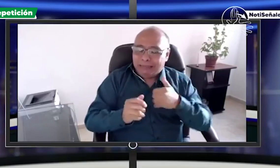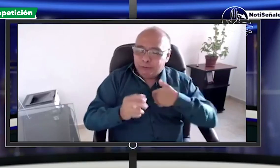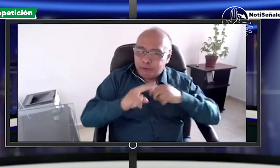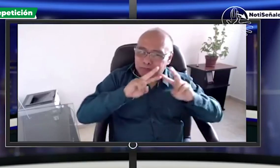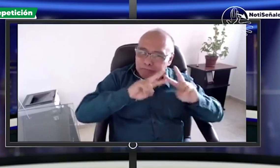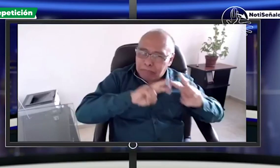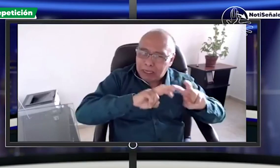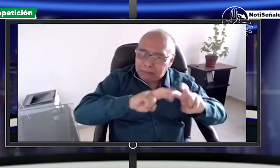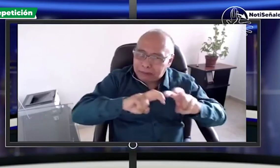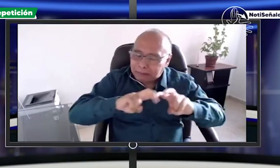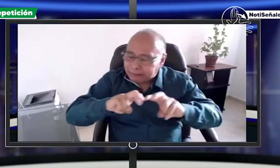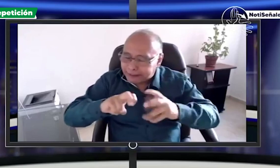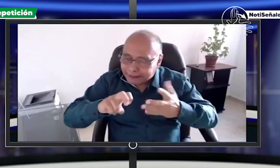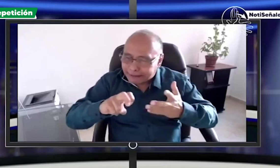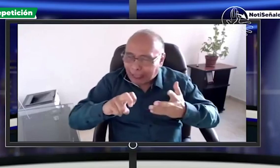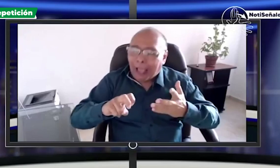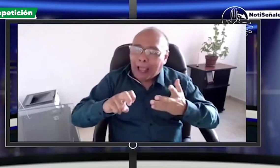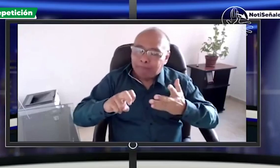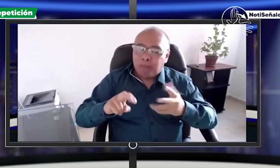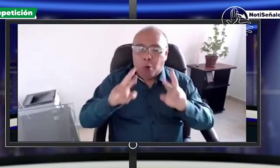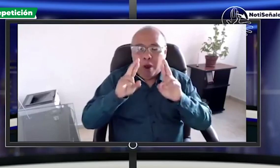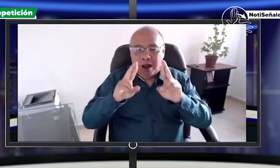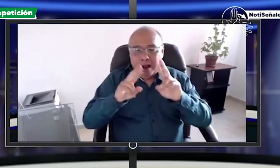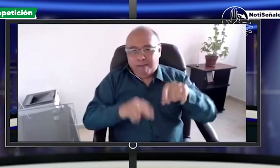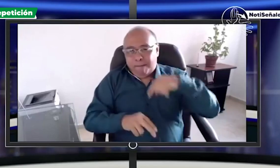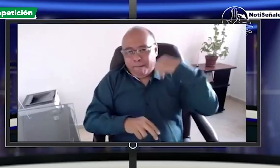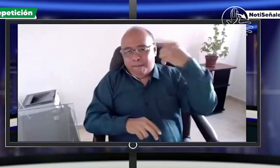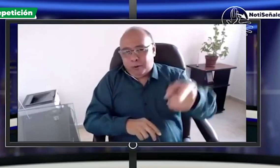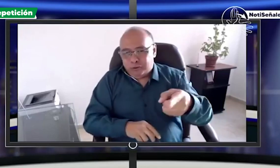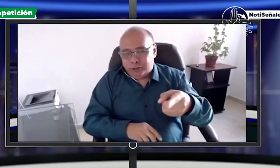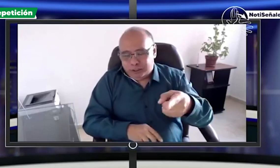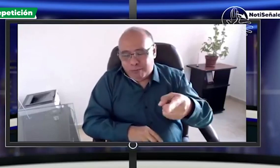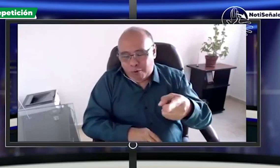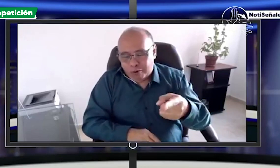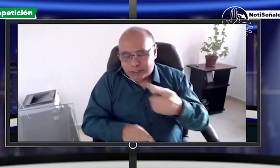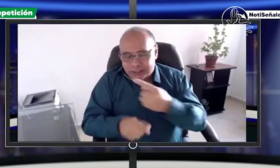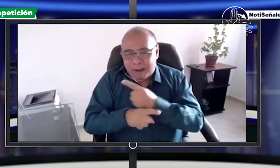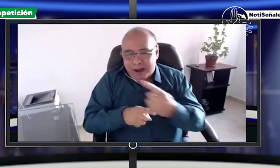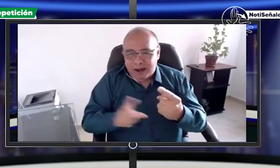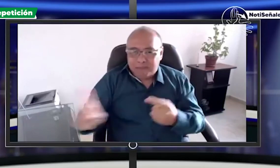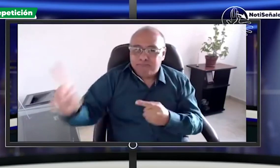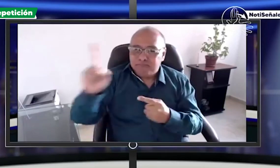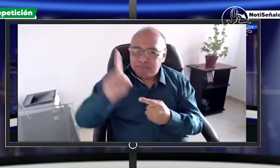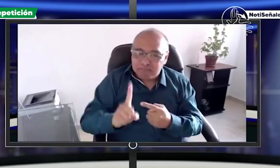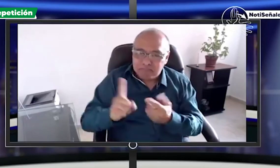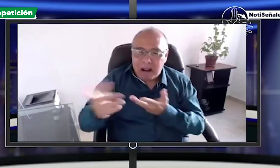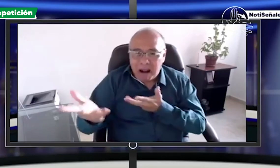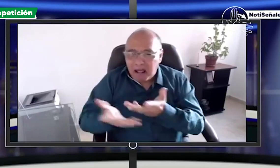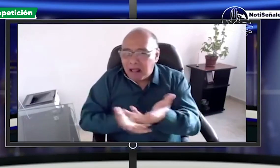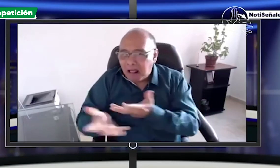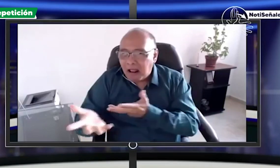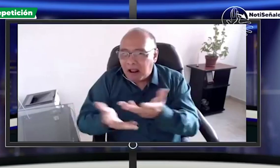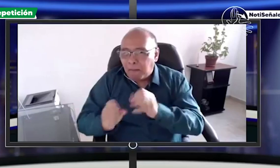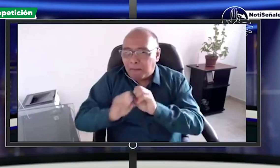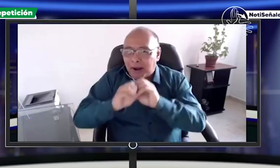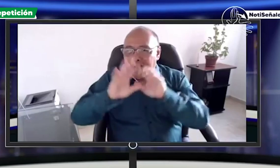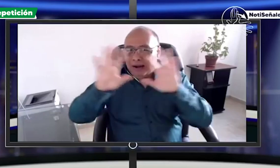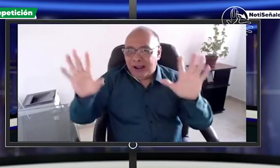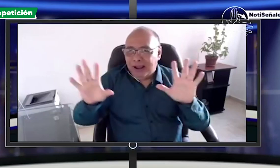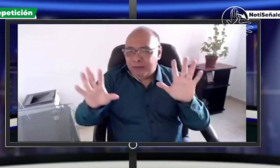enseñar lengua de señas dentro de mis funciones cuando trabajaba allí es por eso pues que para la próxima semana invitaremos a la persona